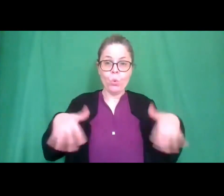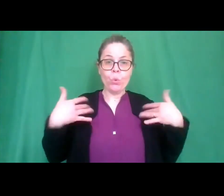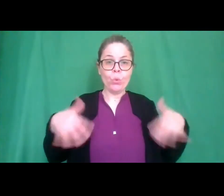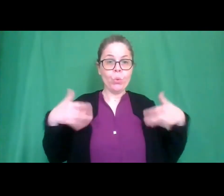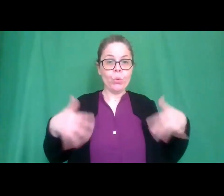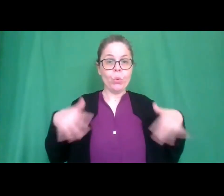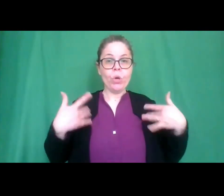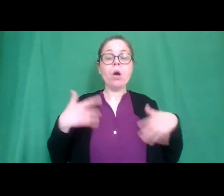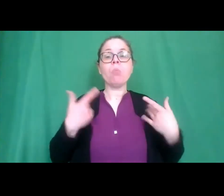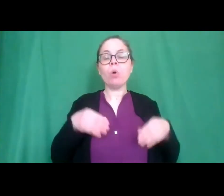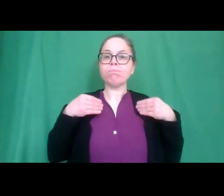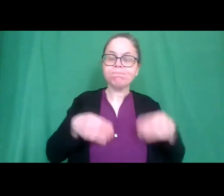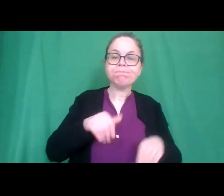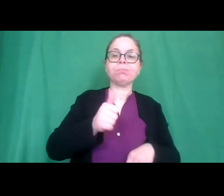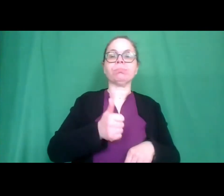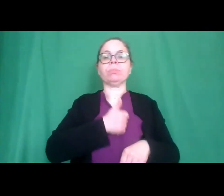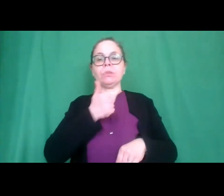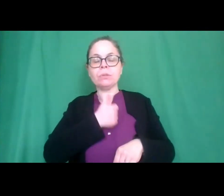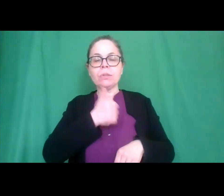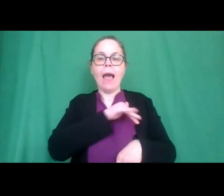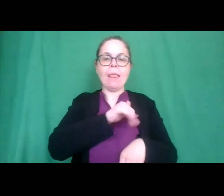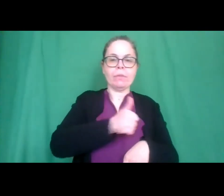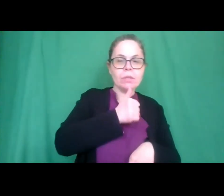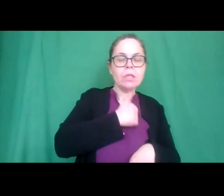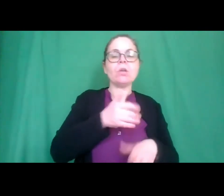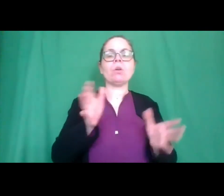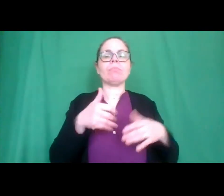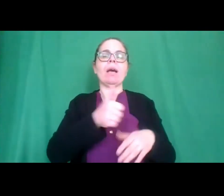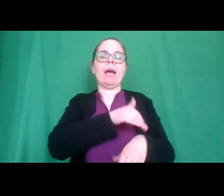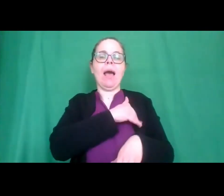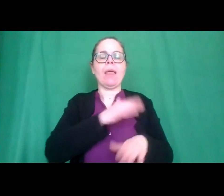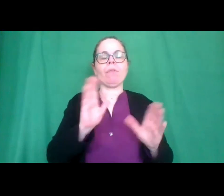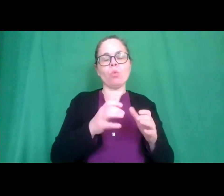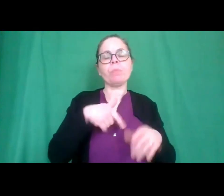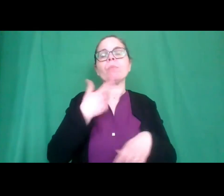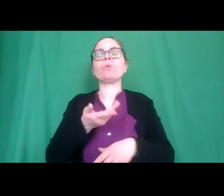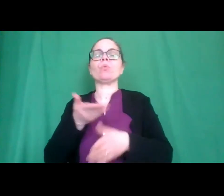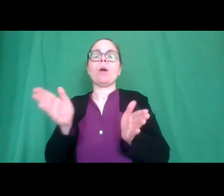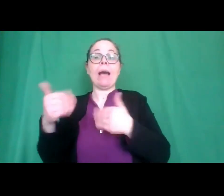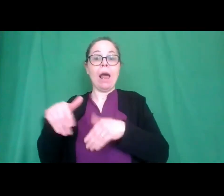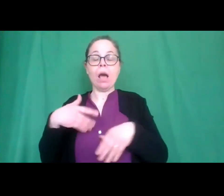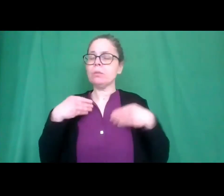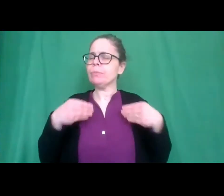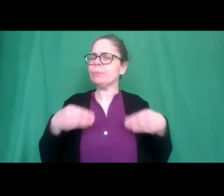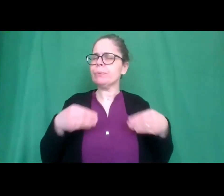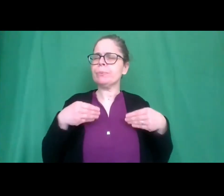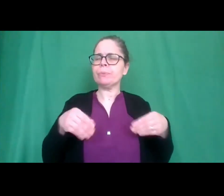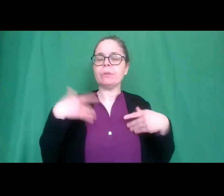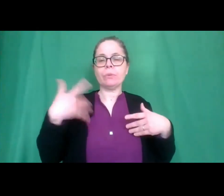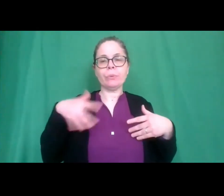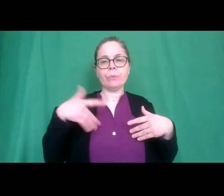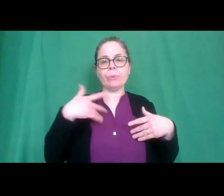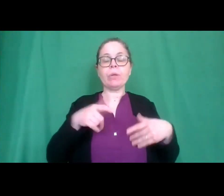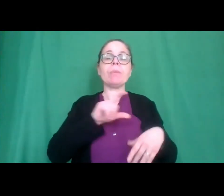allievi singoli classi gruppi di allievi veramente decine di partecipazioni quindi daremo una